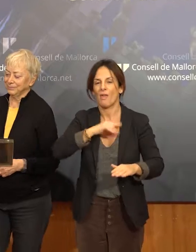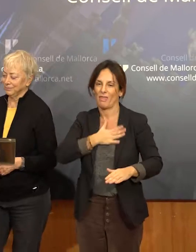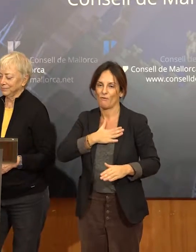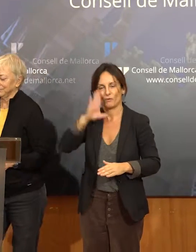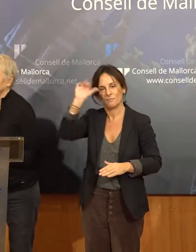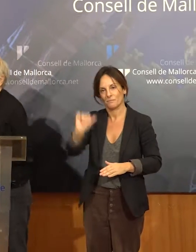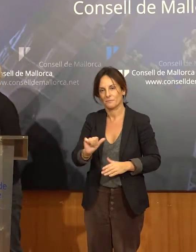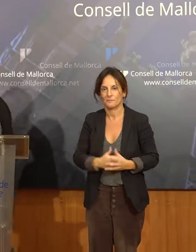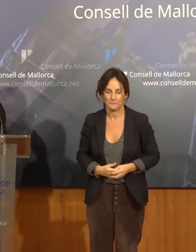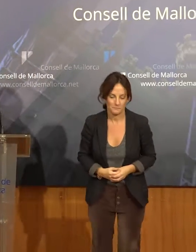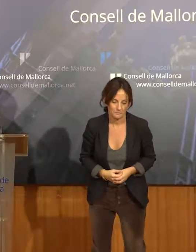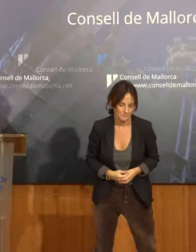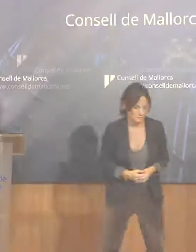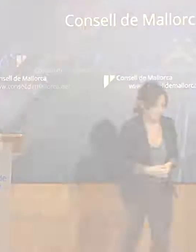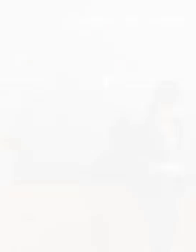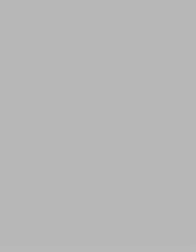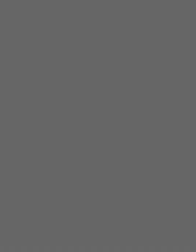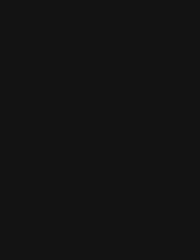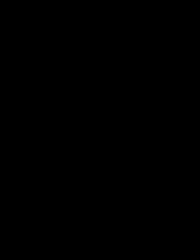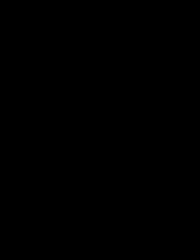Gràcies. Gràcies. Gràcies. Gràcies.